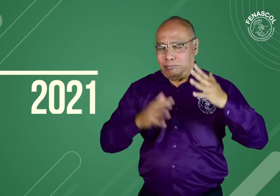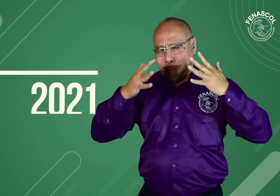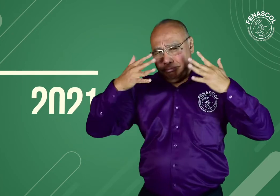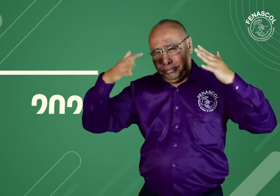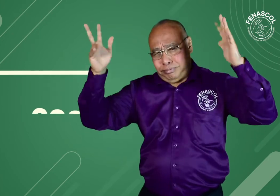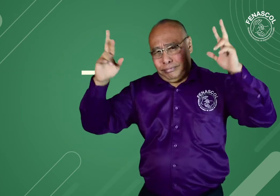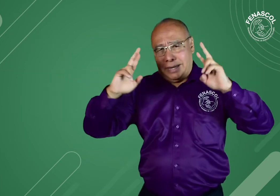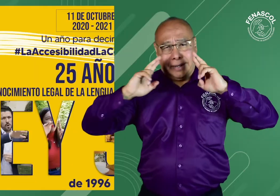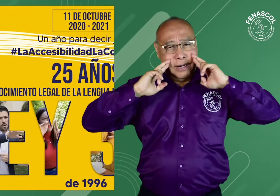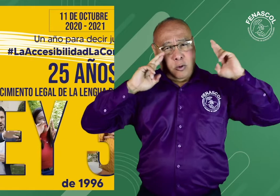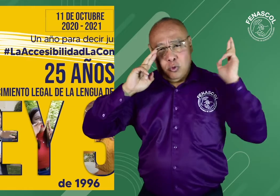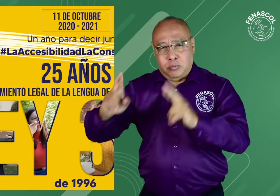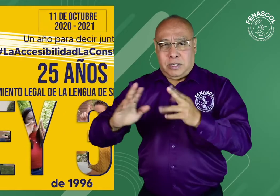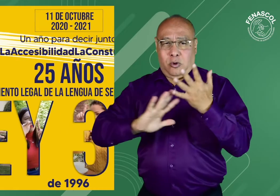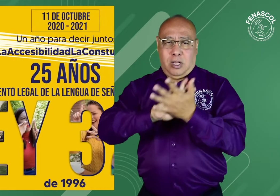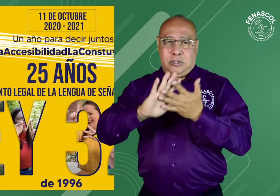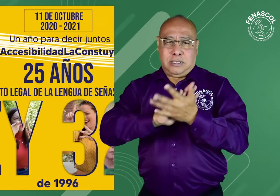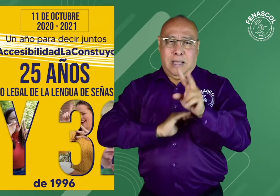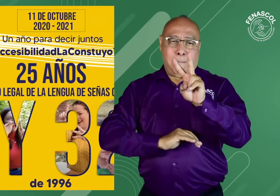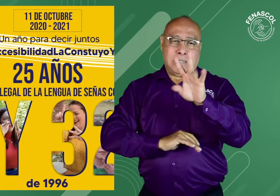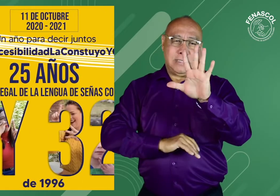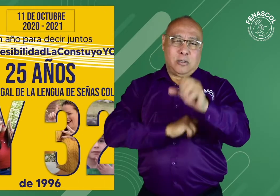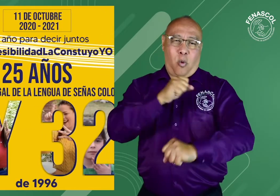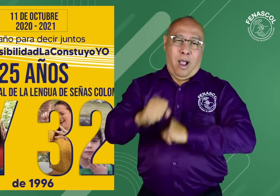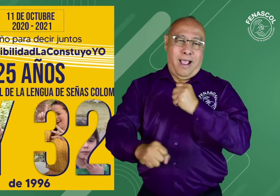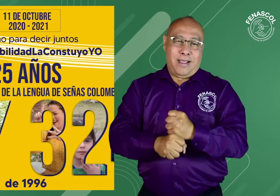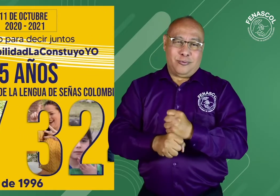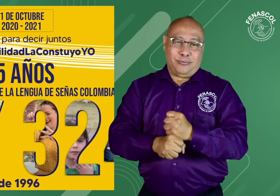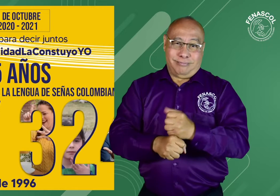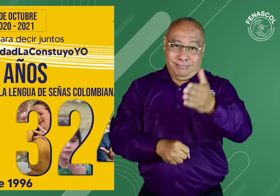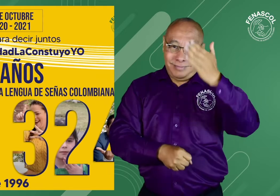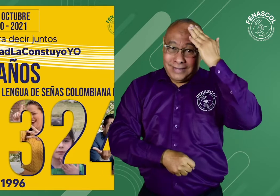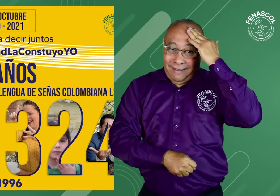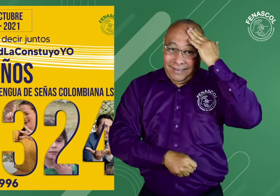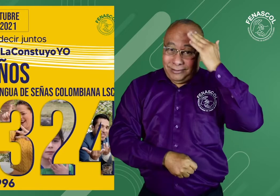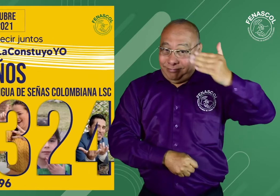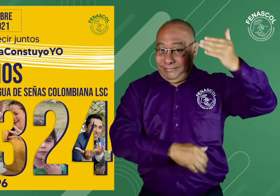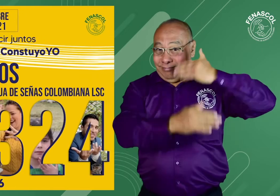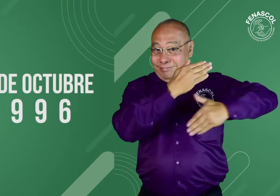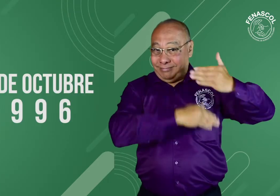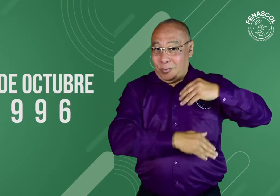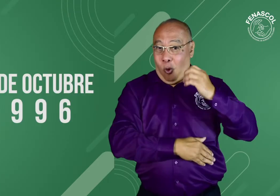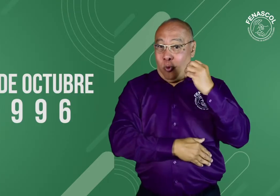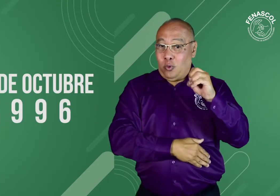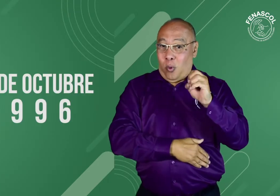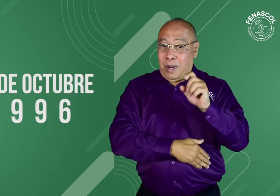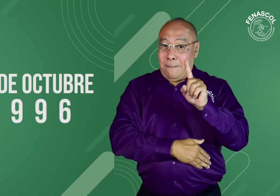celebración que tenemos para este 2021 de los 25 años del reconocimiento legal de la lengua de señas